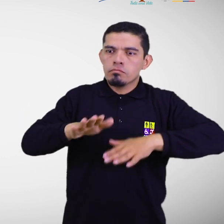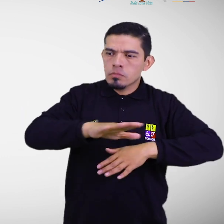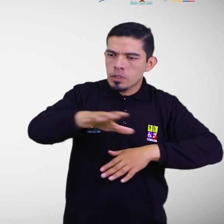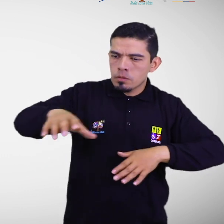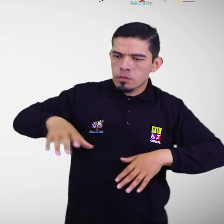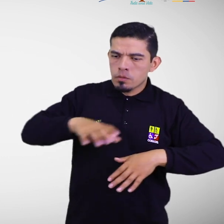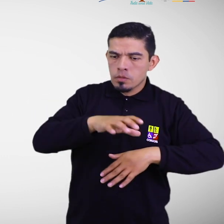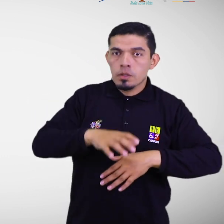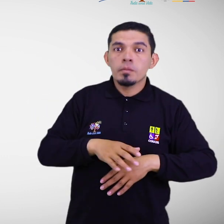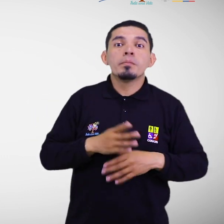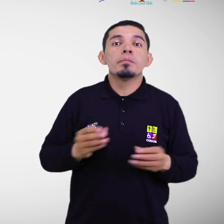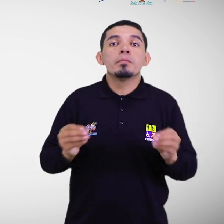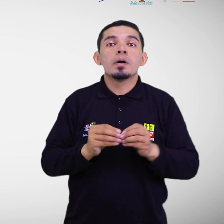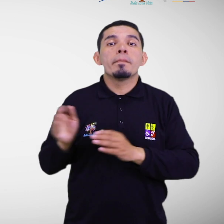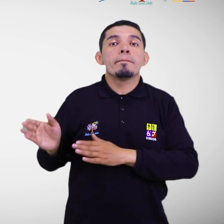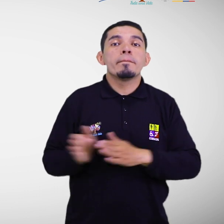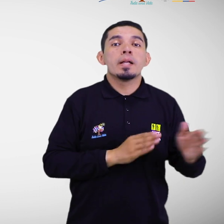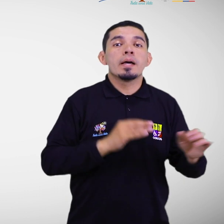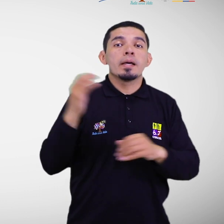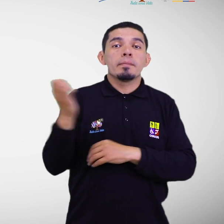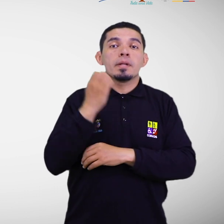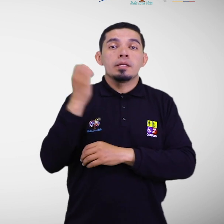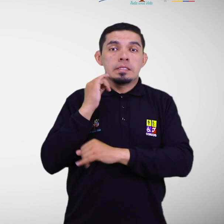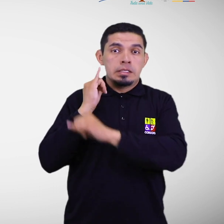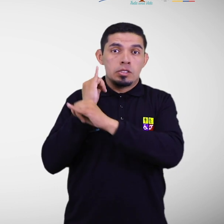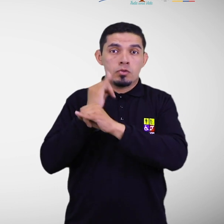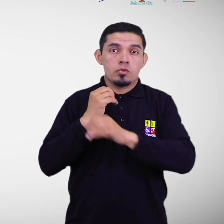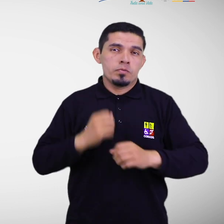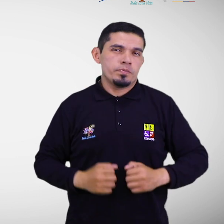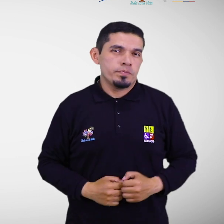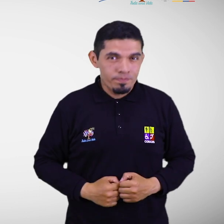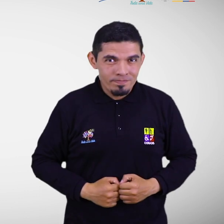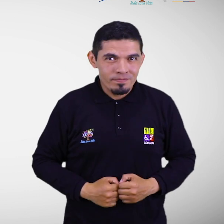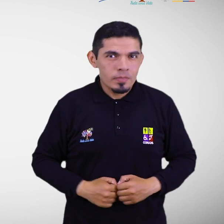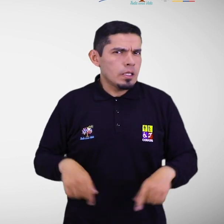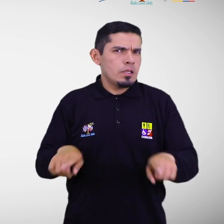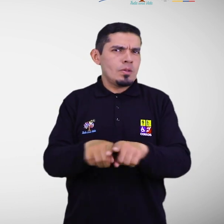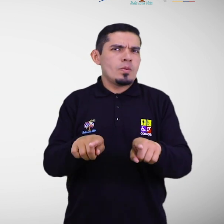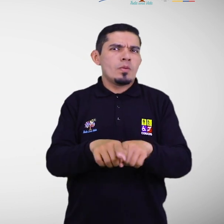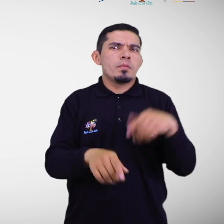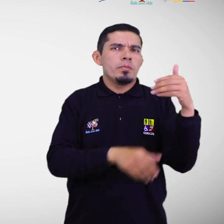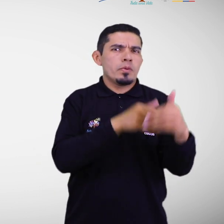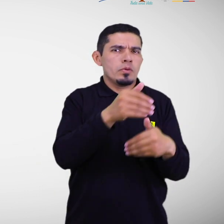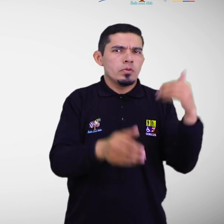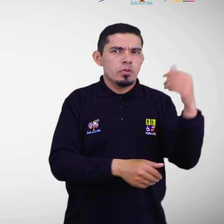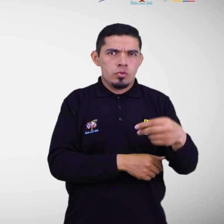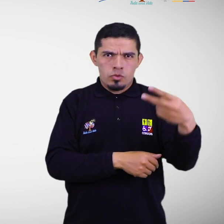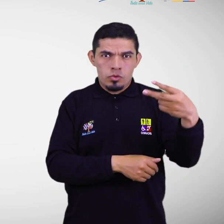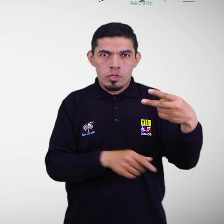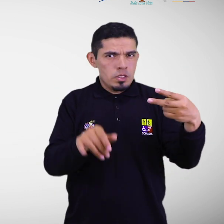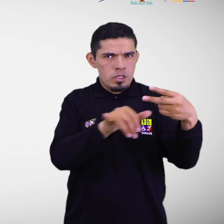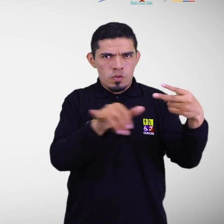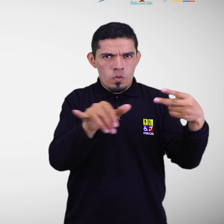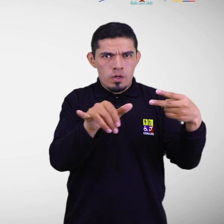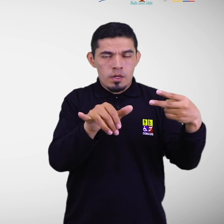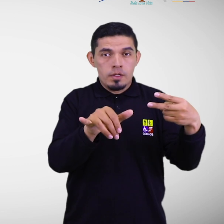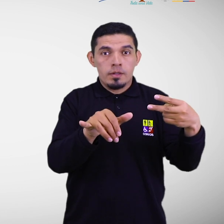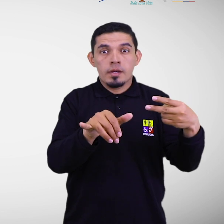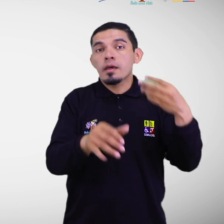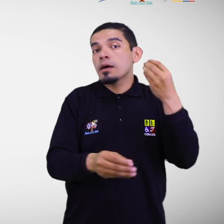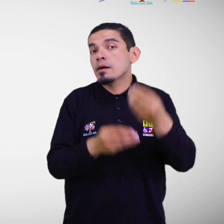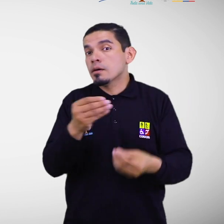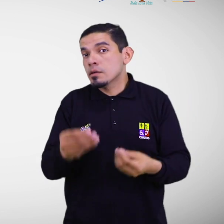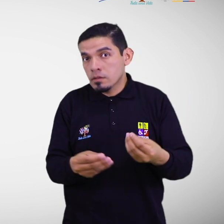Plan institucional de emergencias. Empleando el mismo procedimiento de la acción 2 del presente paso, se deberá